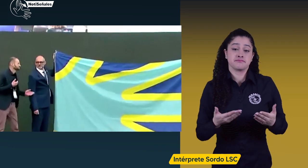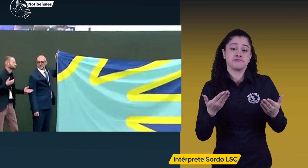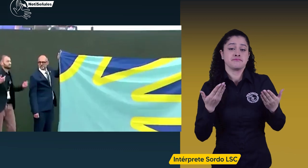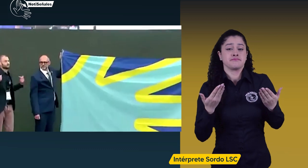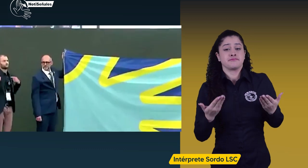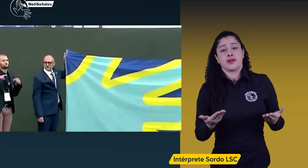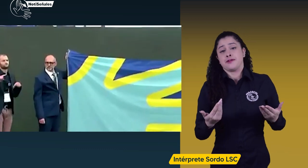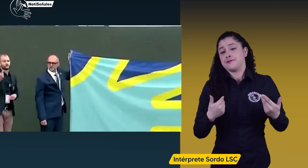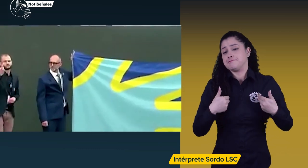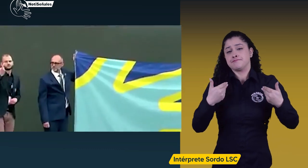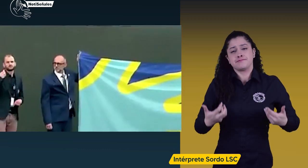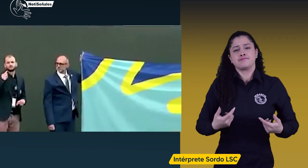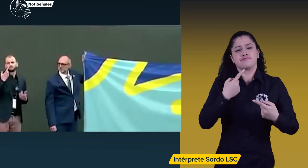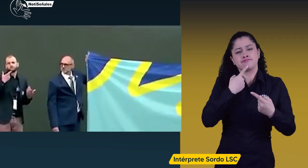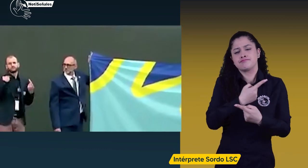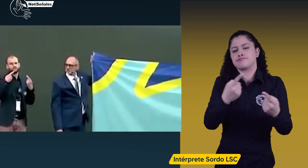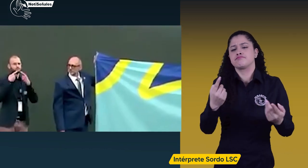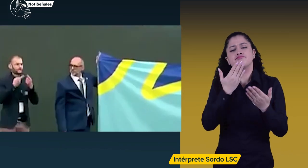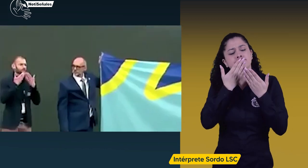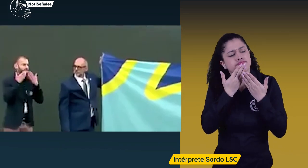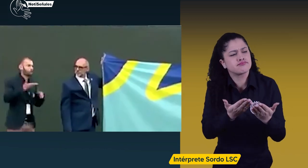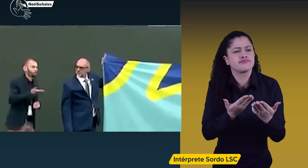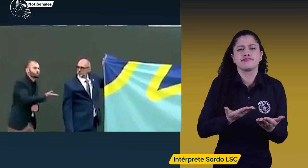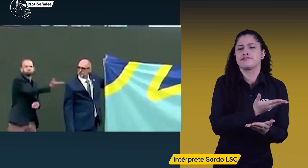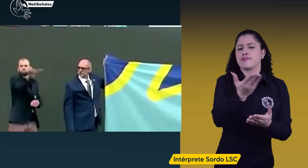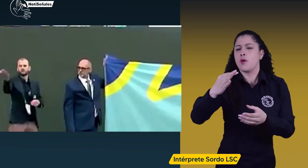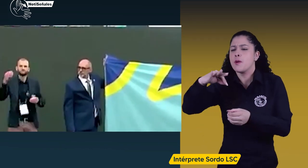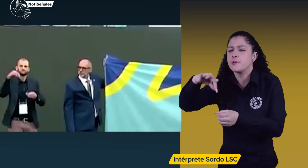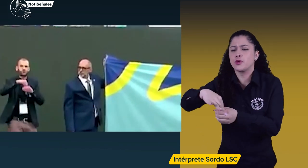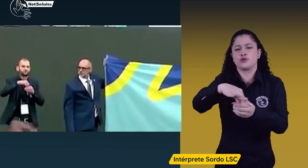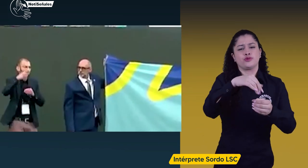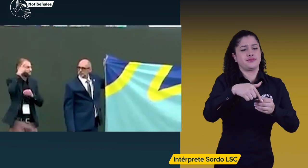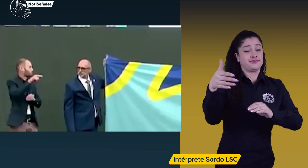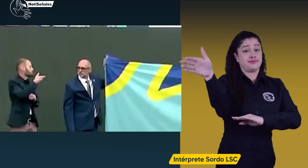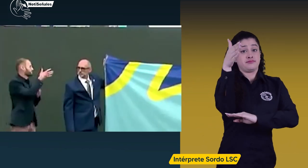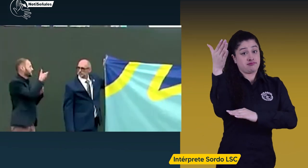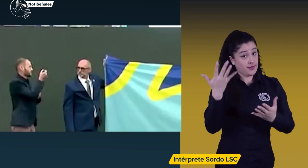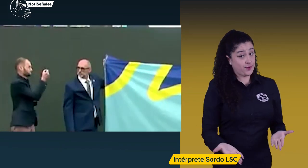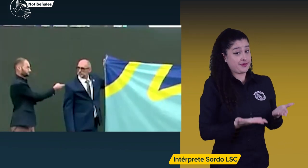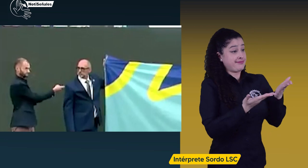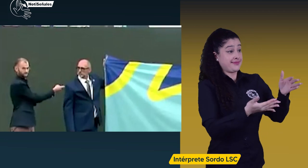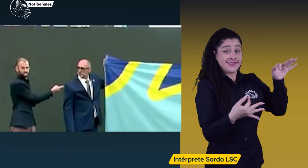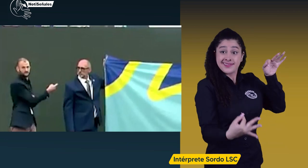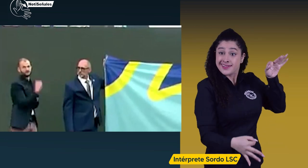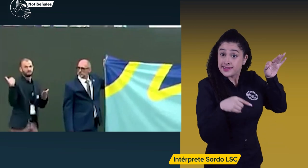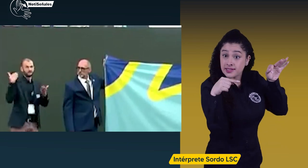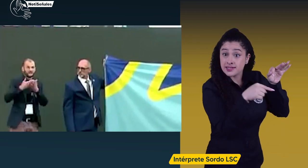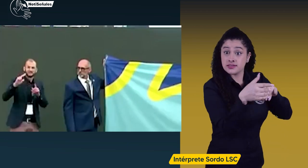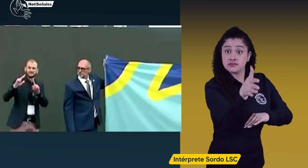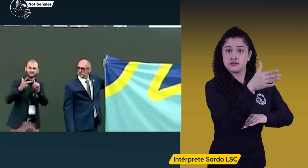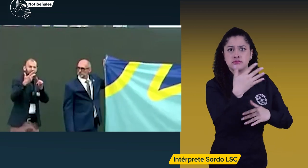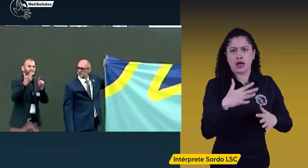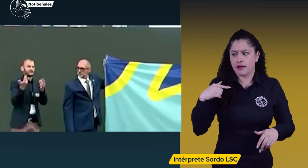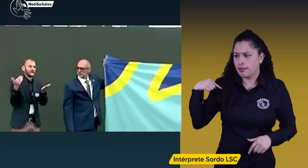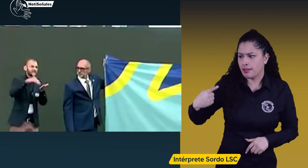Bueno, agradecer sus votaciones por esta bandera. Ya es la tercera vez que la presentamos y por fin se logró la votación.